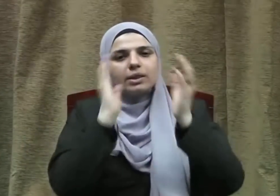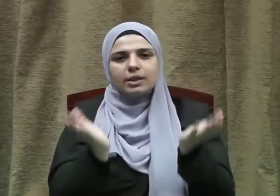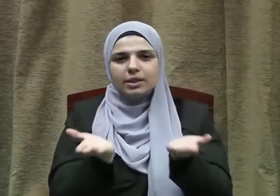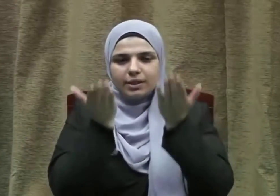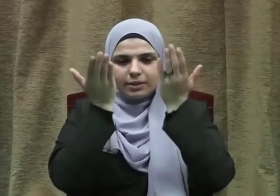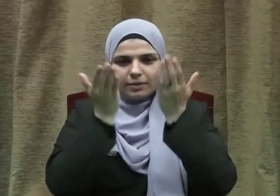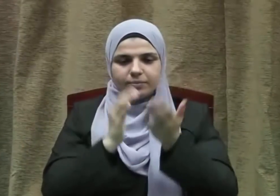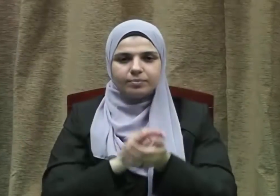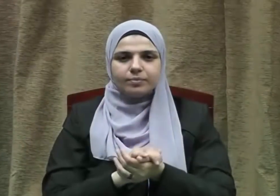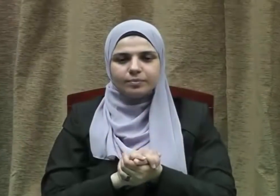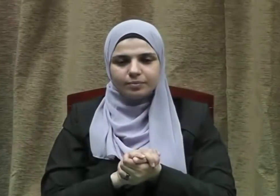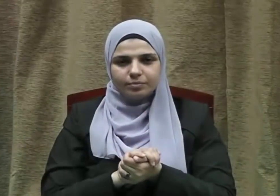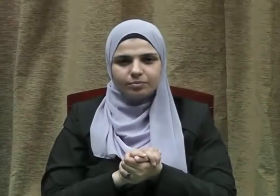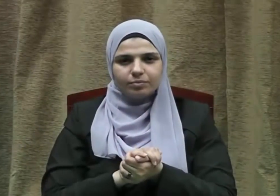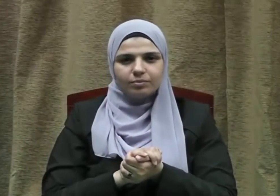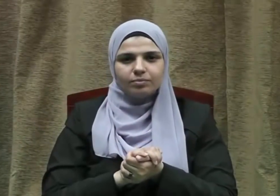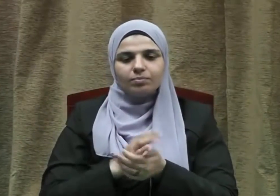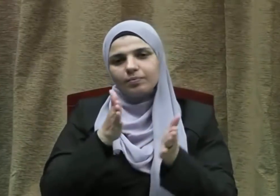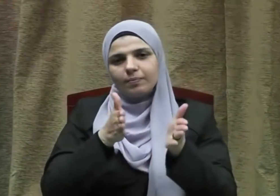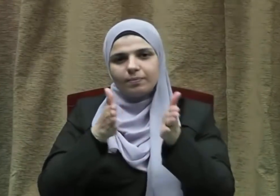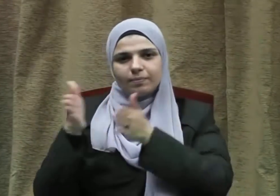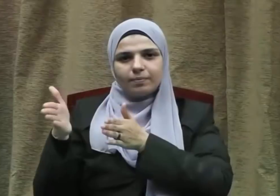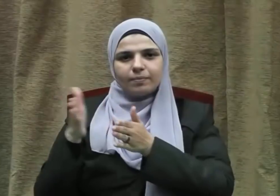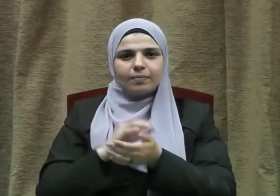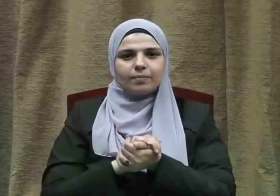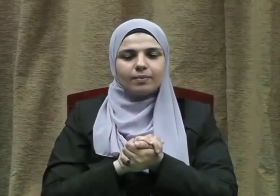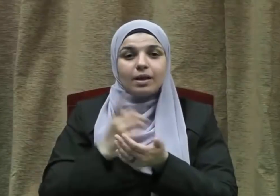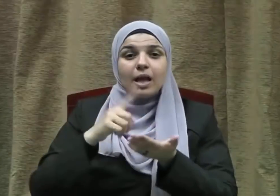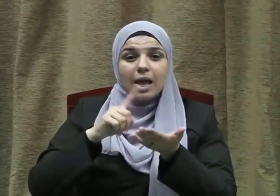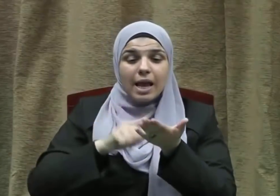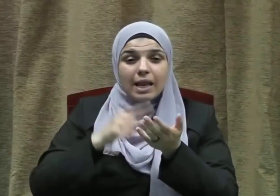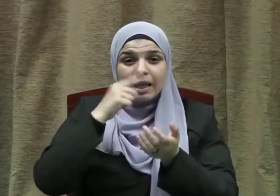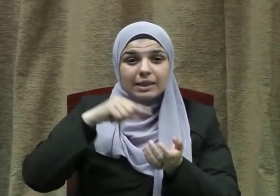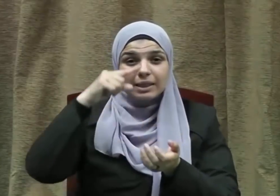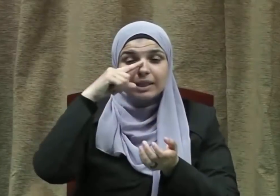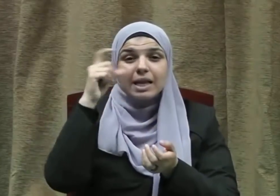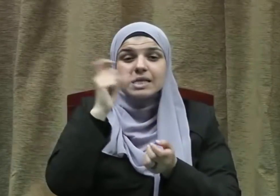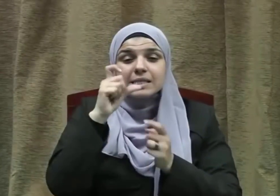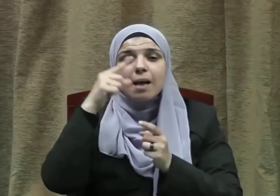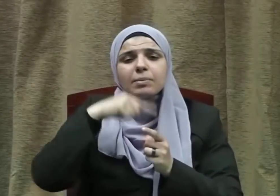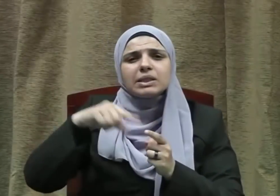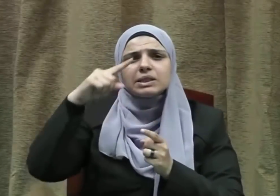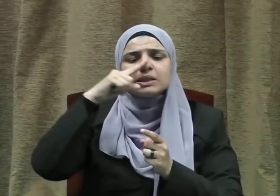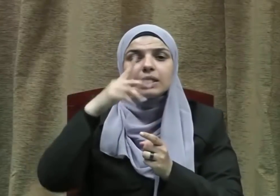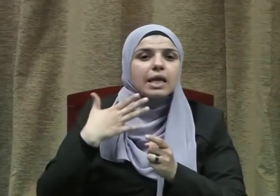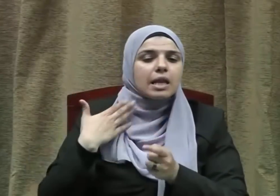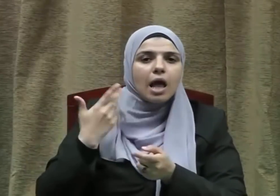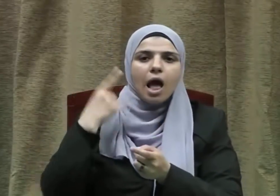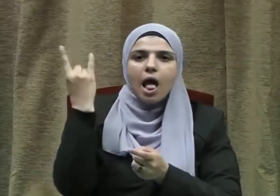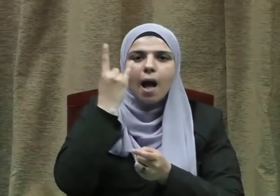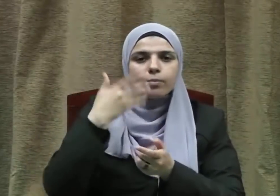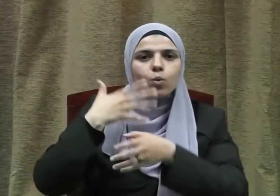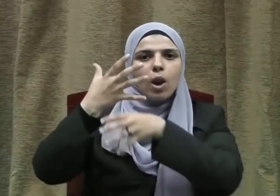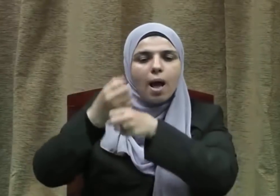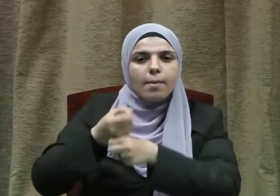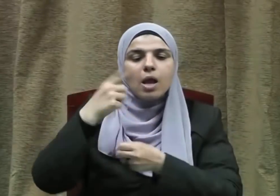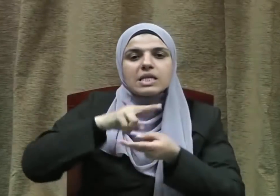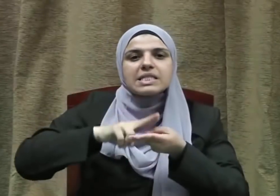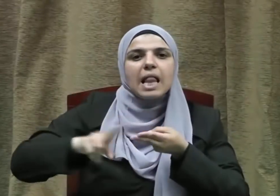إلى يوم الدين وبعد فإن الإسلام دين الأمن والأمان والسلم